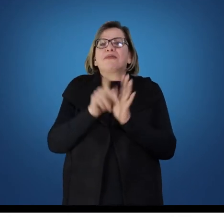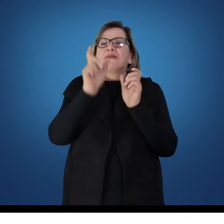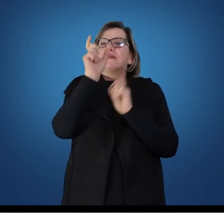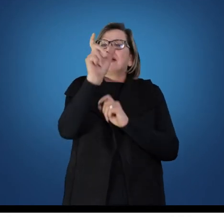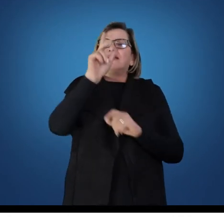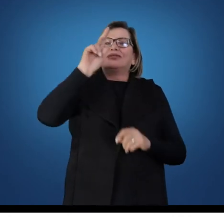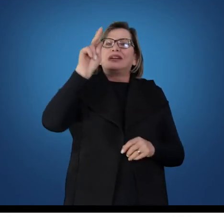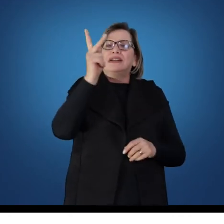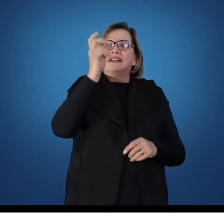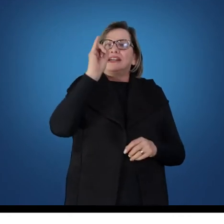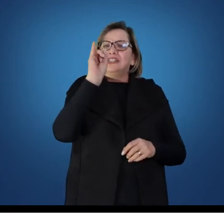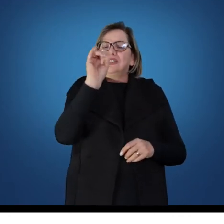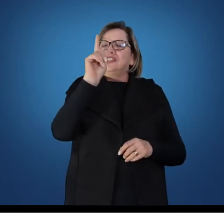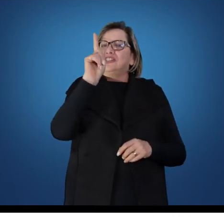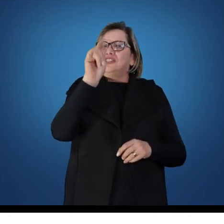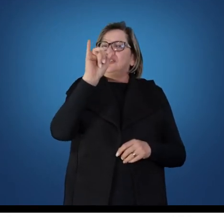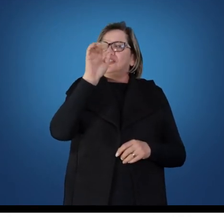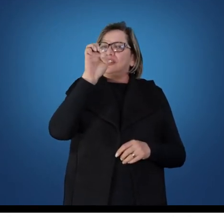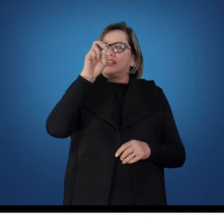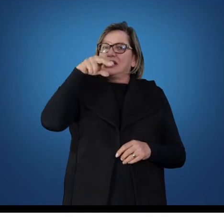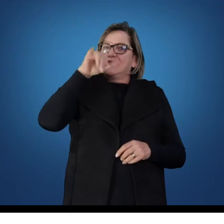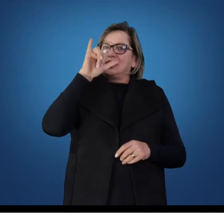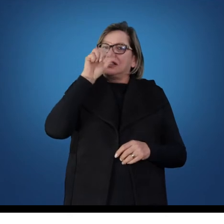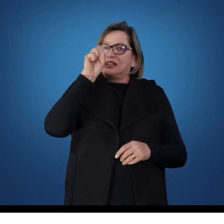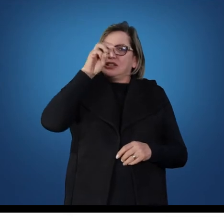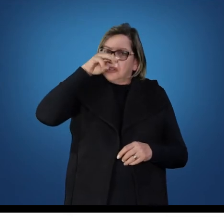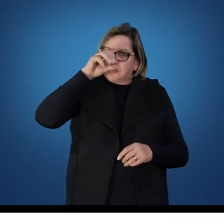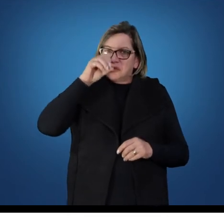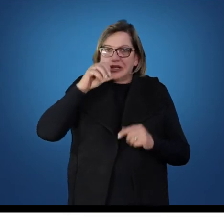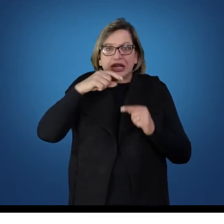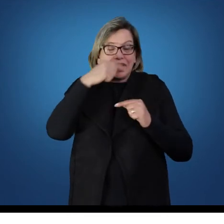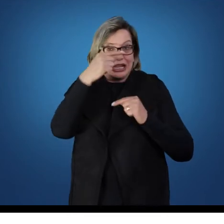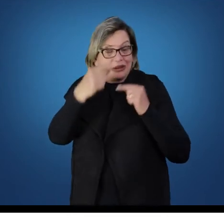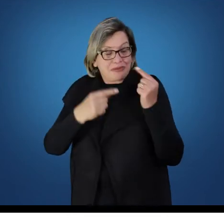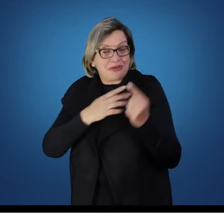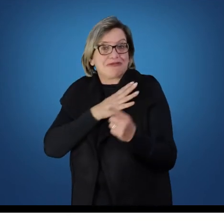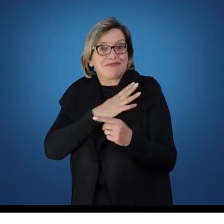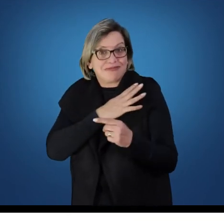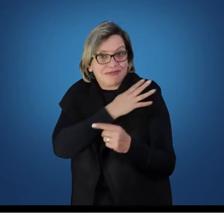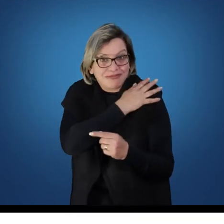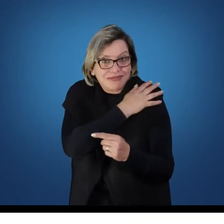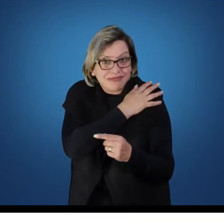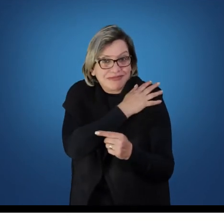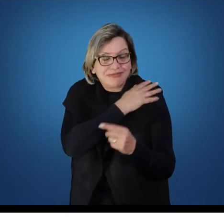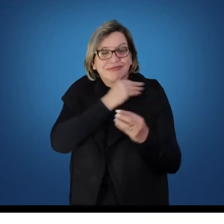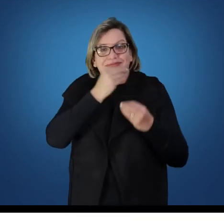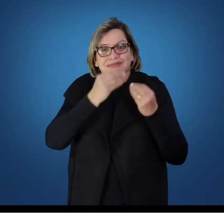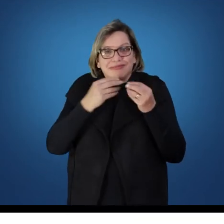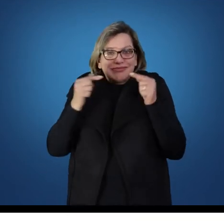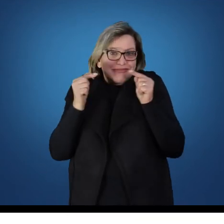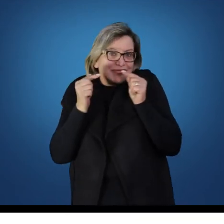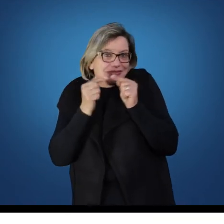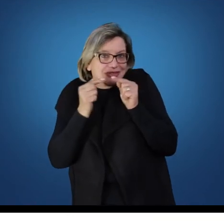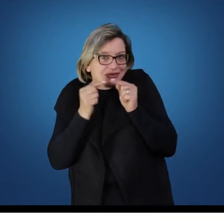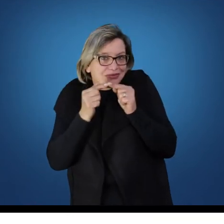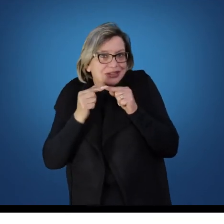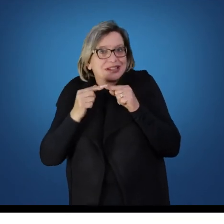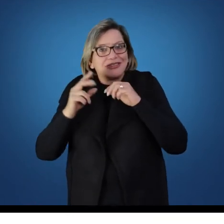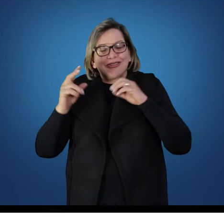na concepção anterior e depois sendo militarizada a partir dos preceitos e das concepções do regime militar,